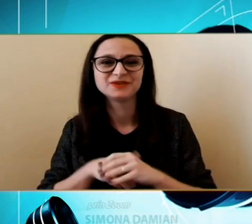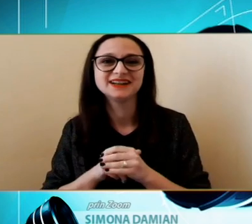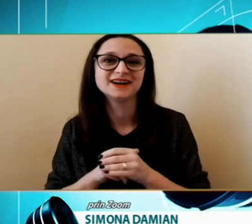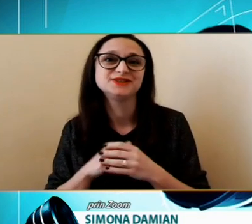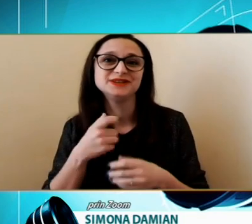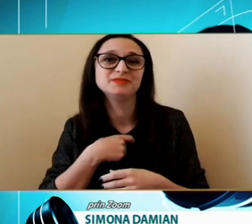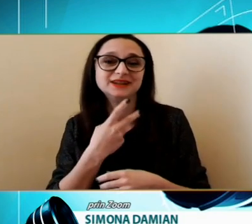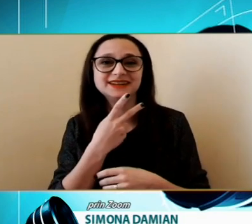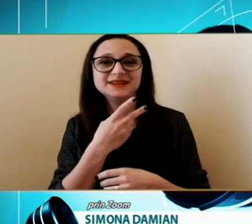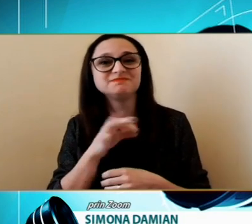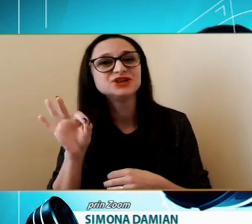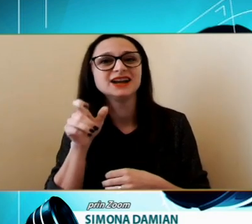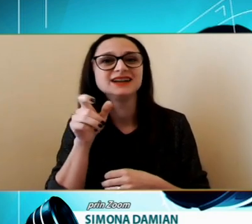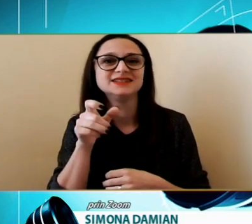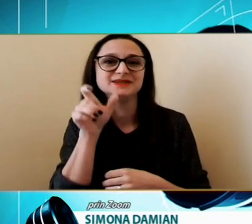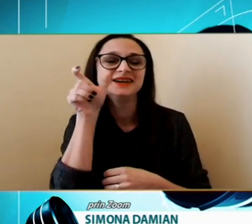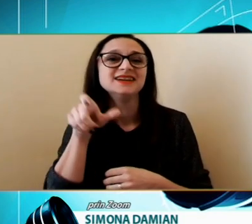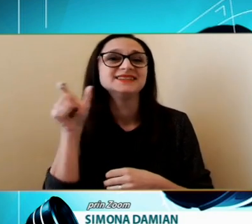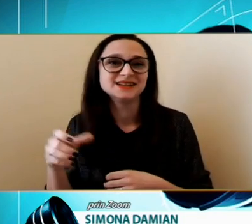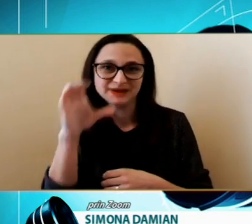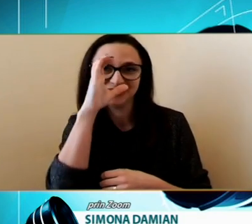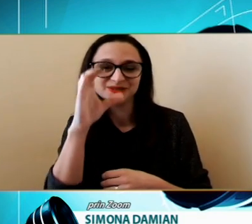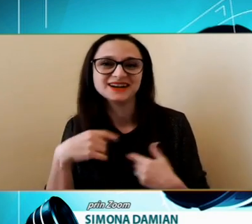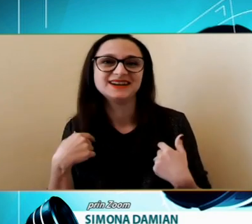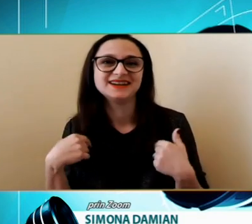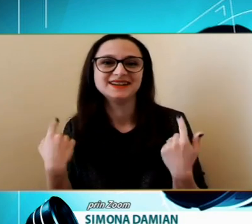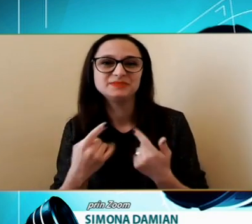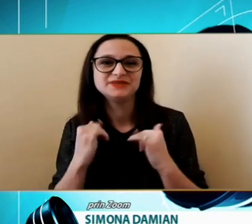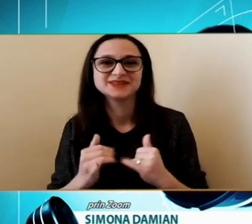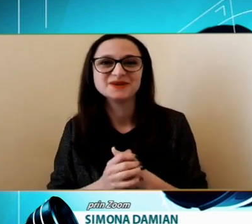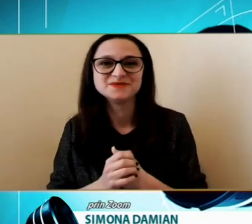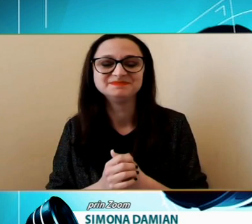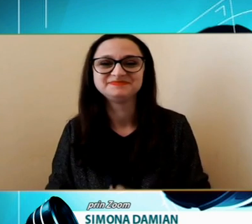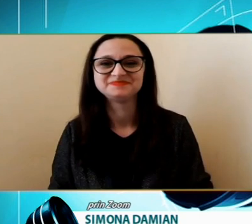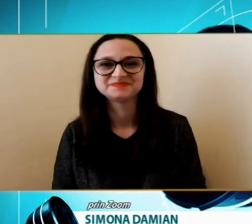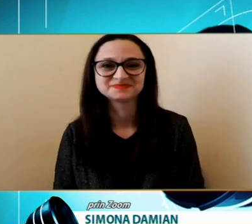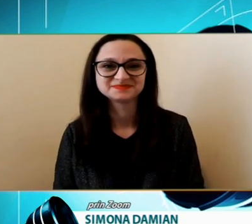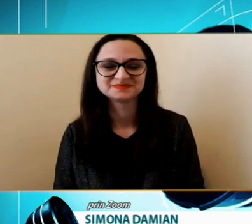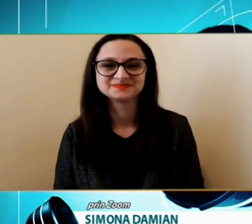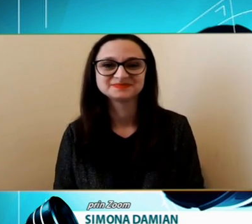Rudica și poate Ceilalți Telespectatori Care ne privesc Acum